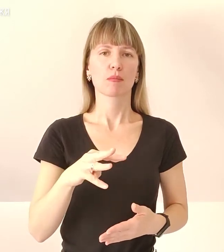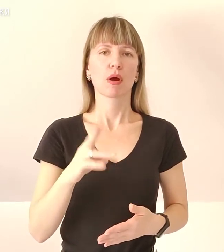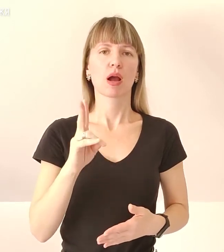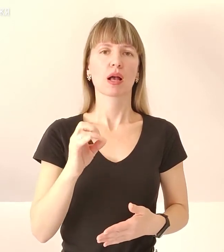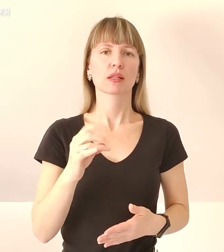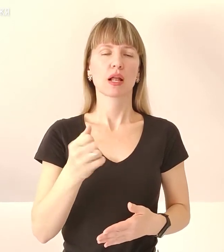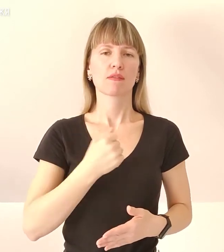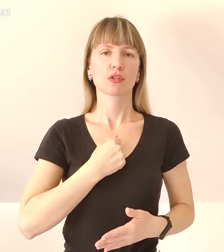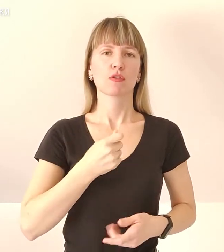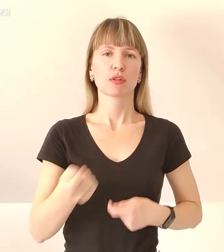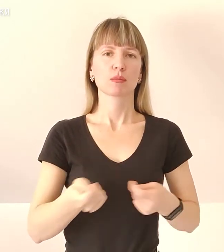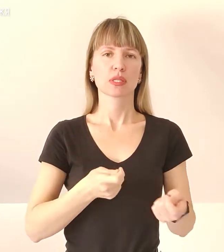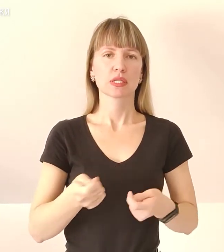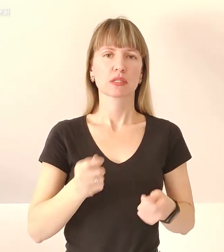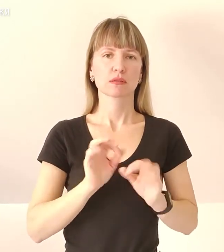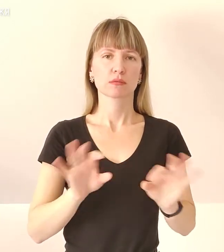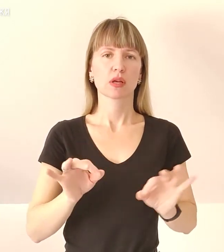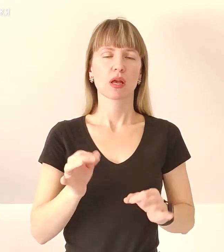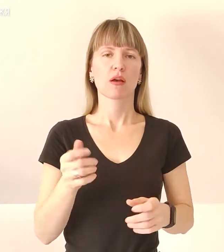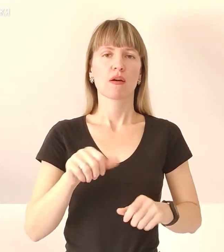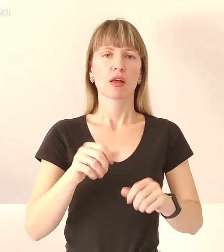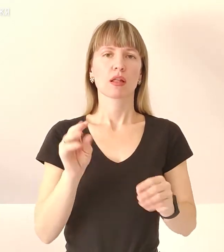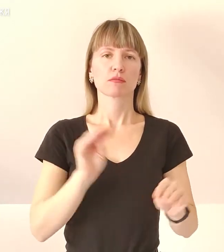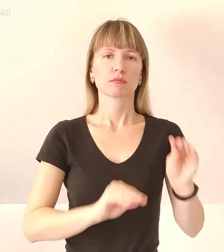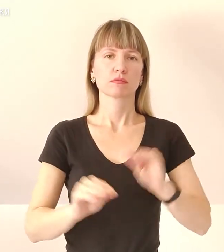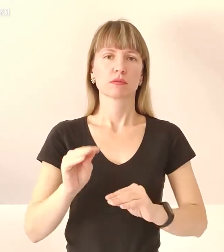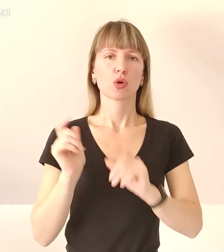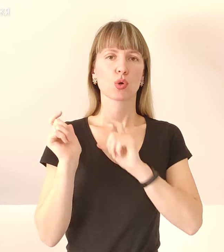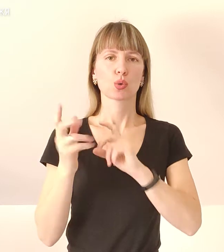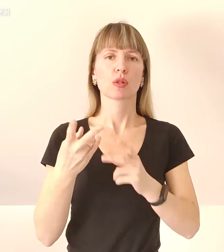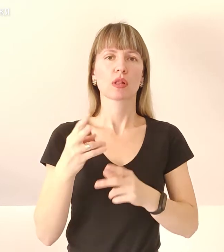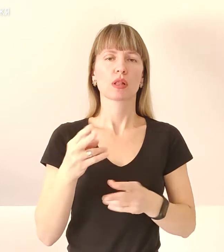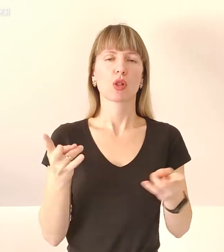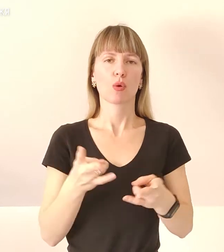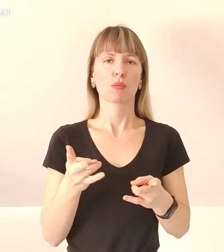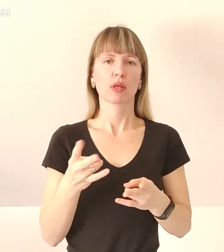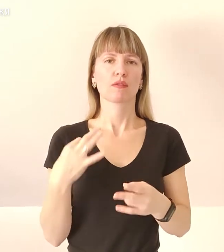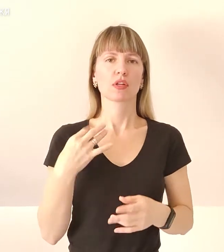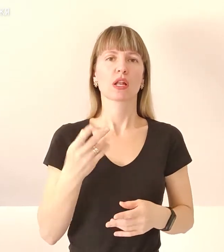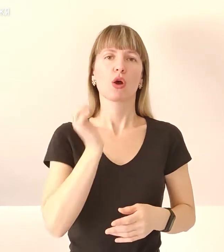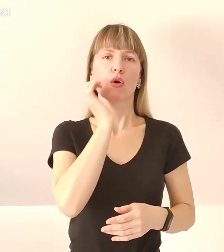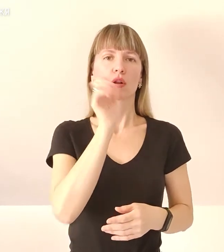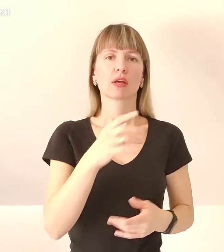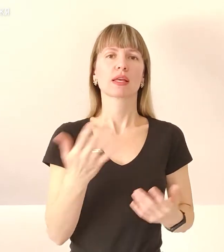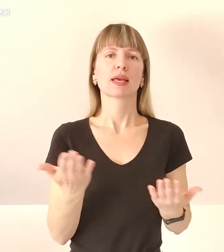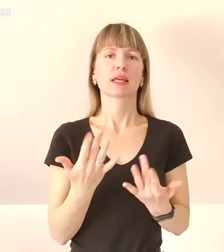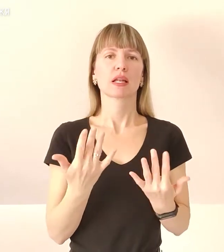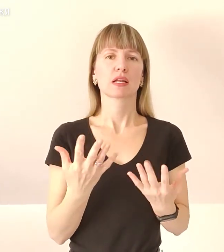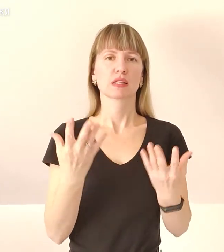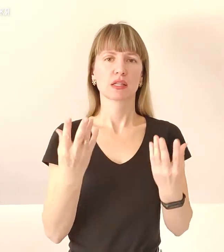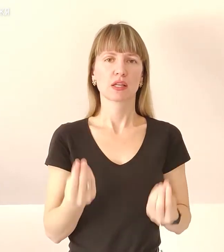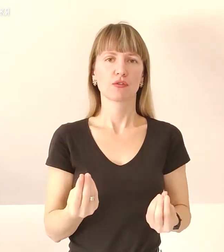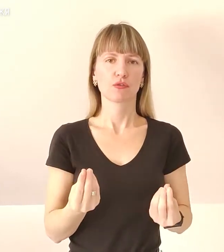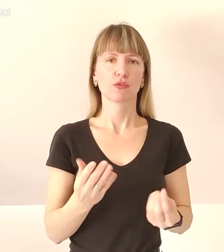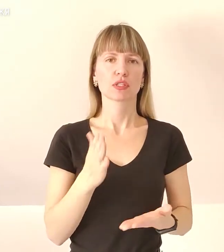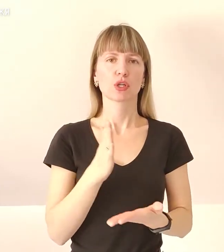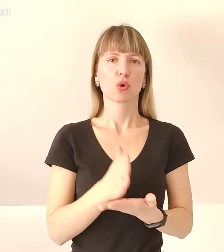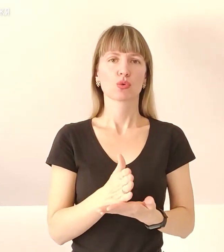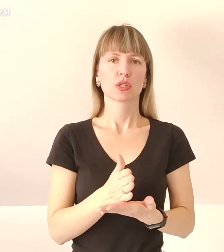адміністрації. Формується вантаж з необхідних речей для оріхів'ян, які вже кілька днів знаходяться в